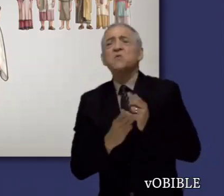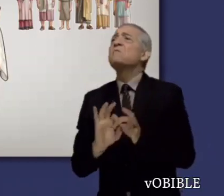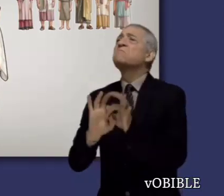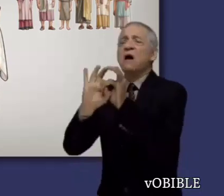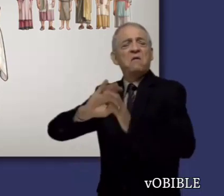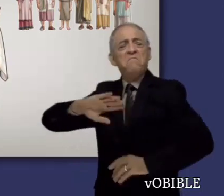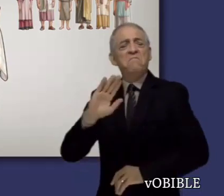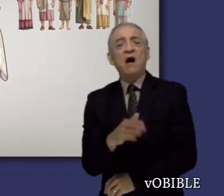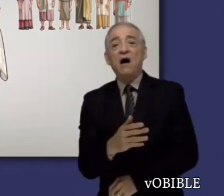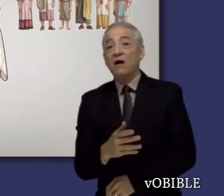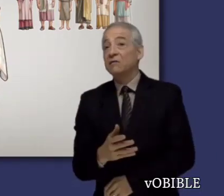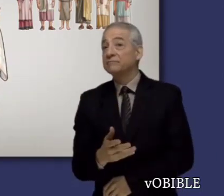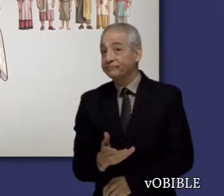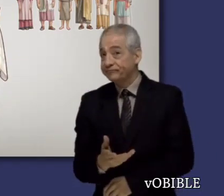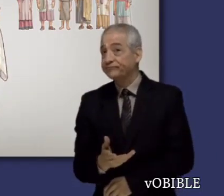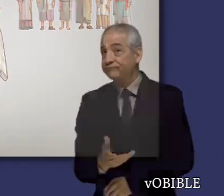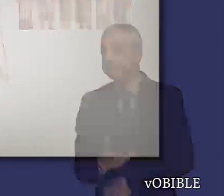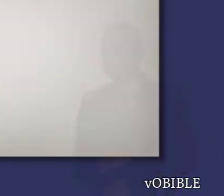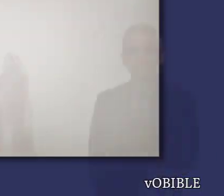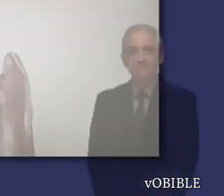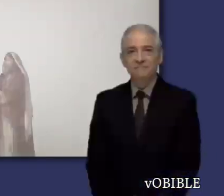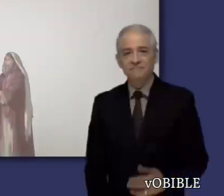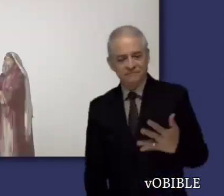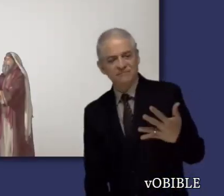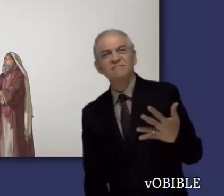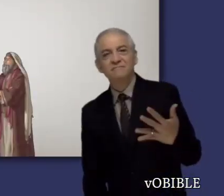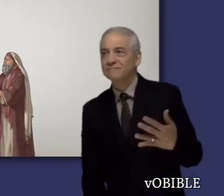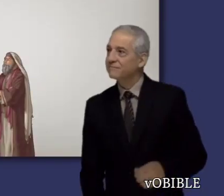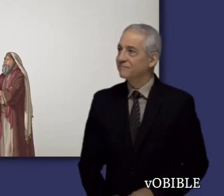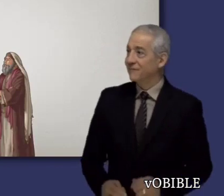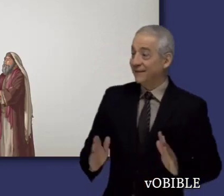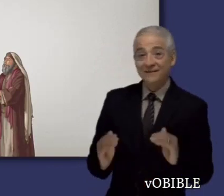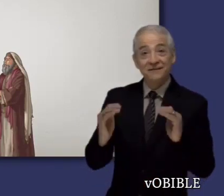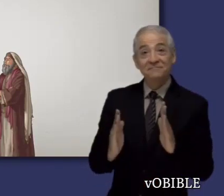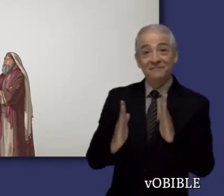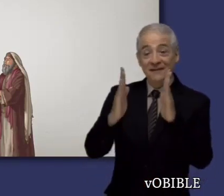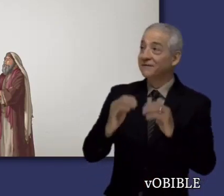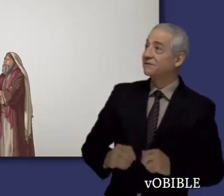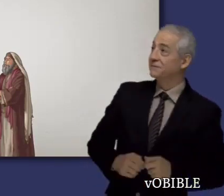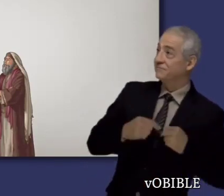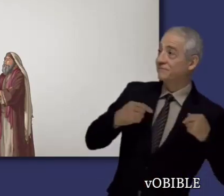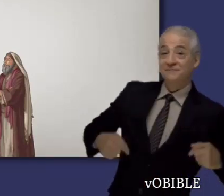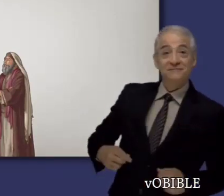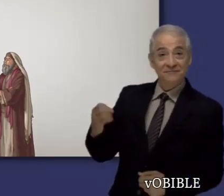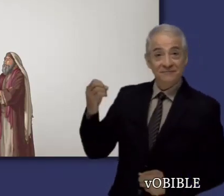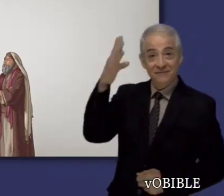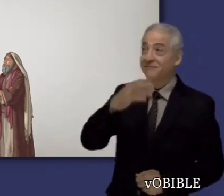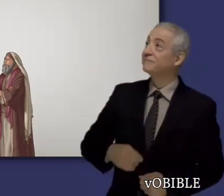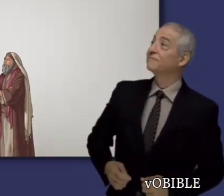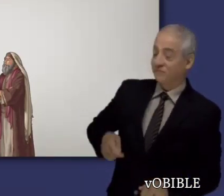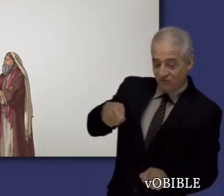realidad visible que los ayudara a adorar a Dios. Los judíos, en cambio, tenían un hermoso templo, un sacerdocio,